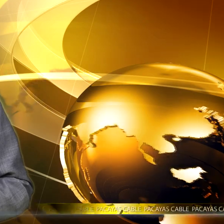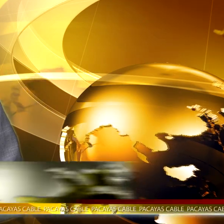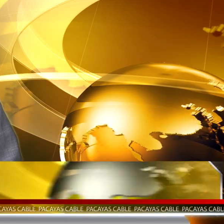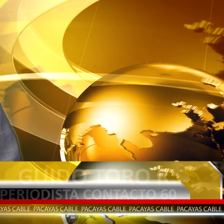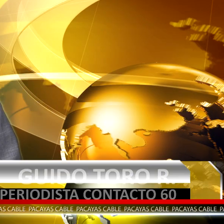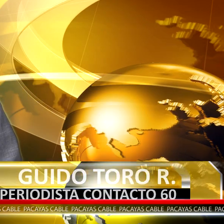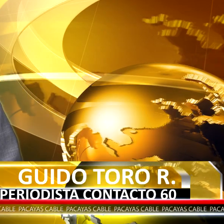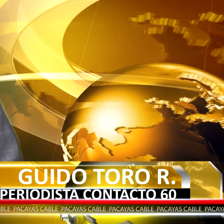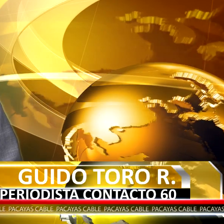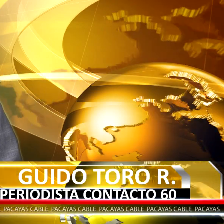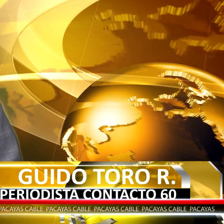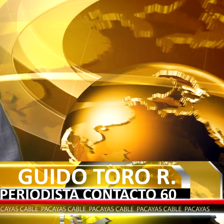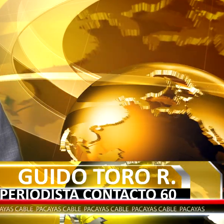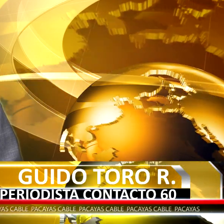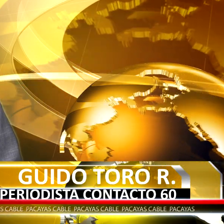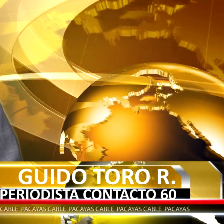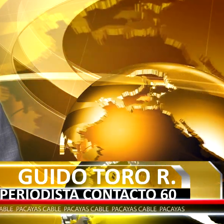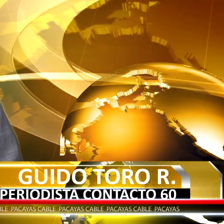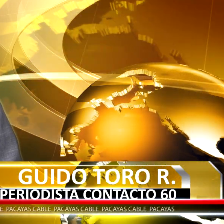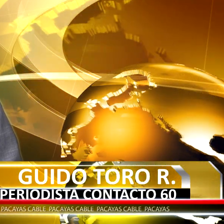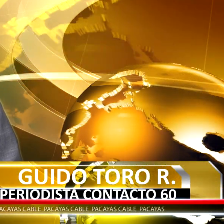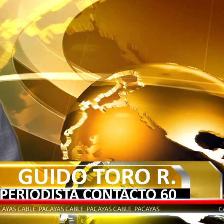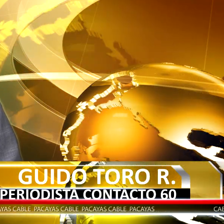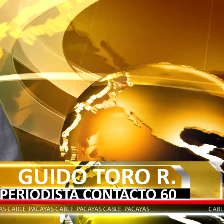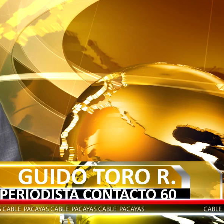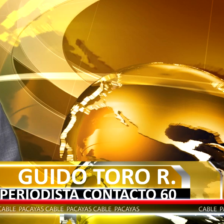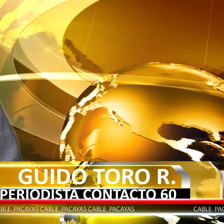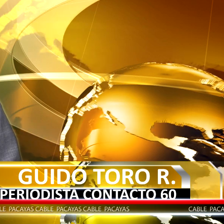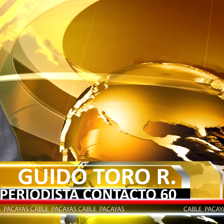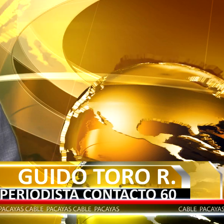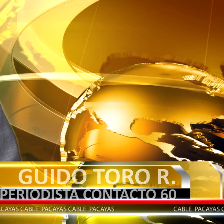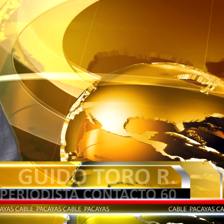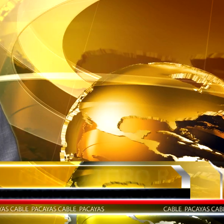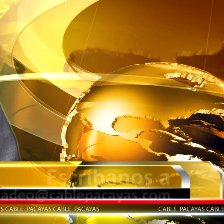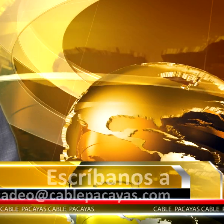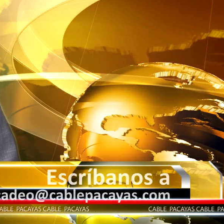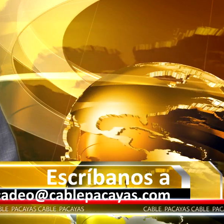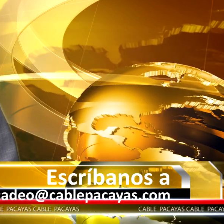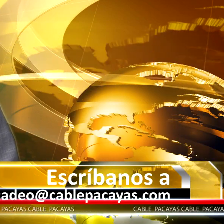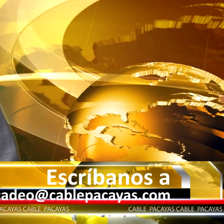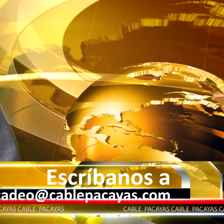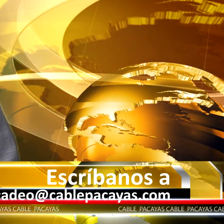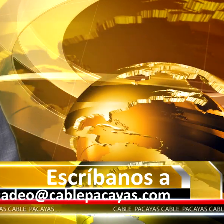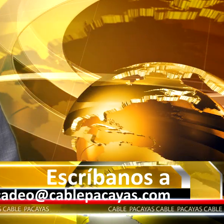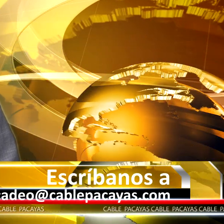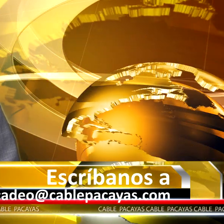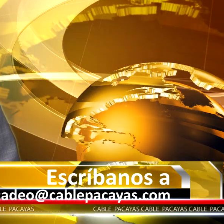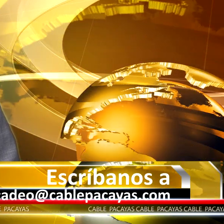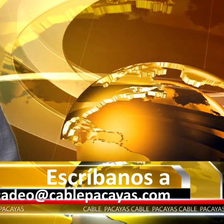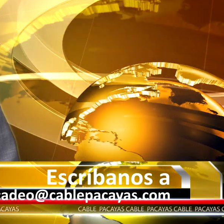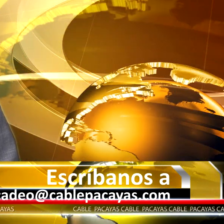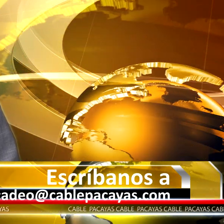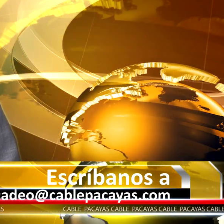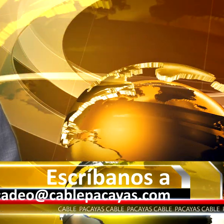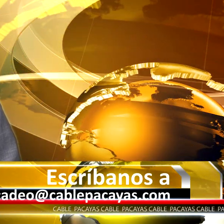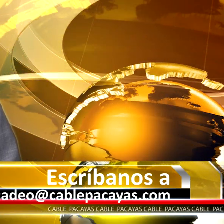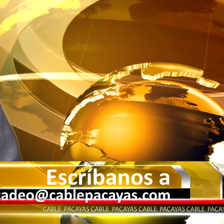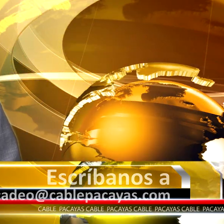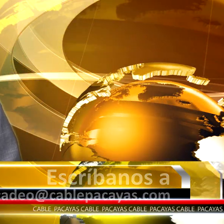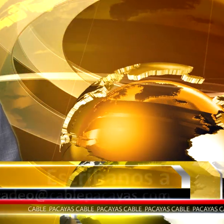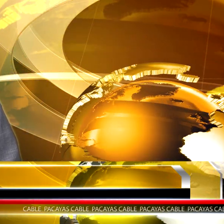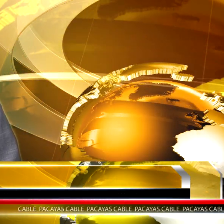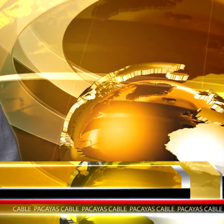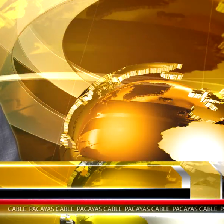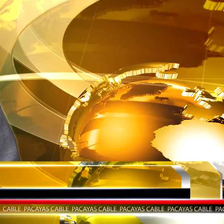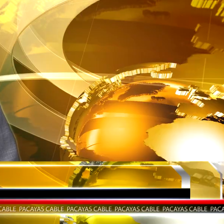Muchas gracias por su compañía, les informó Don Quido Toro, recuerde que usted puede escribirnos a mercadeo arroba cablepacallas.com y que